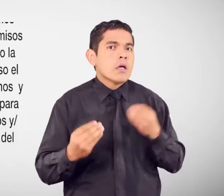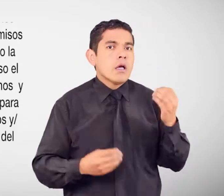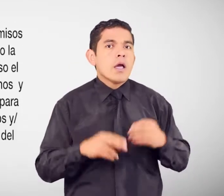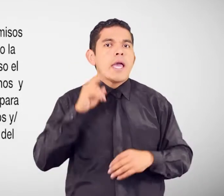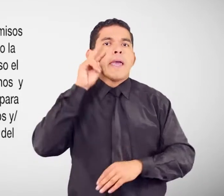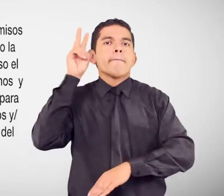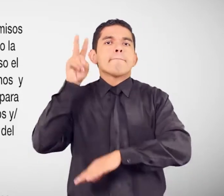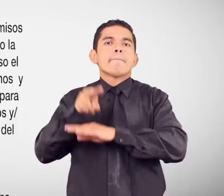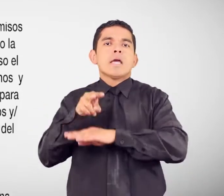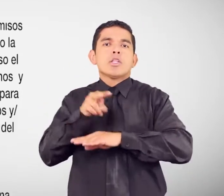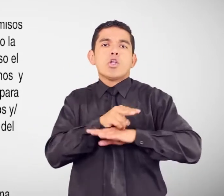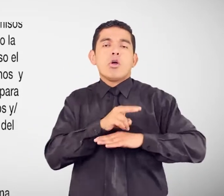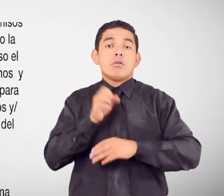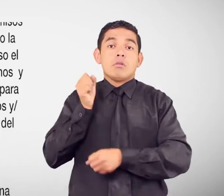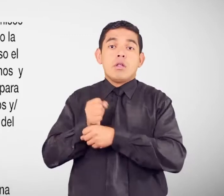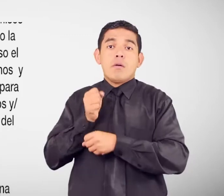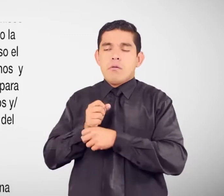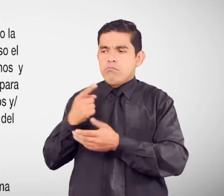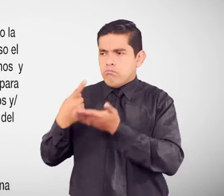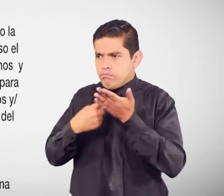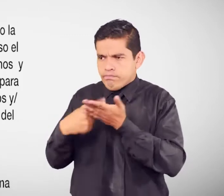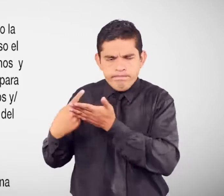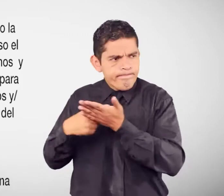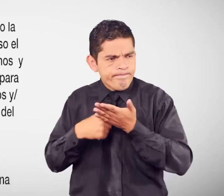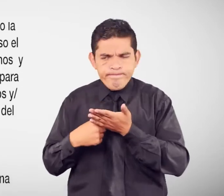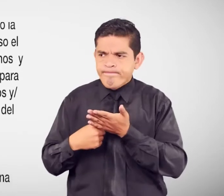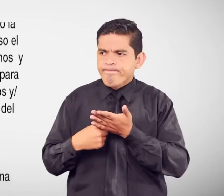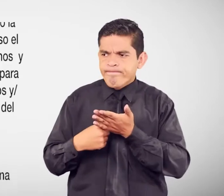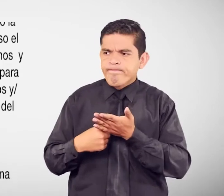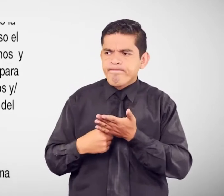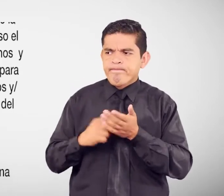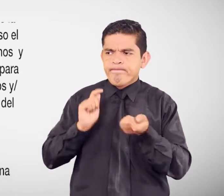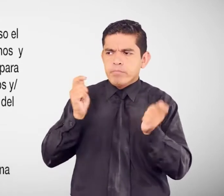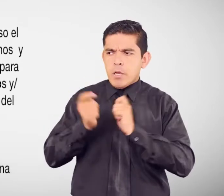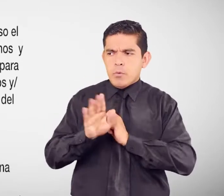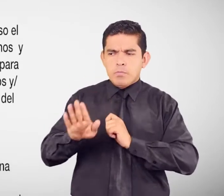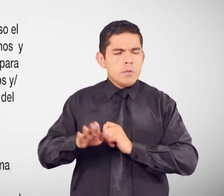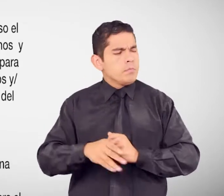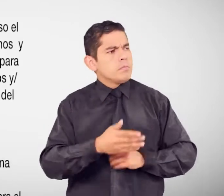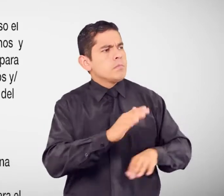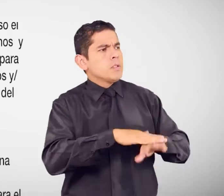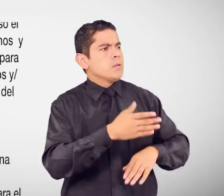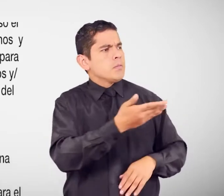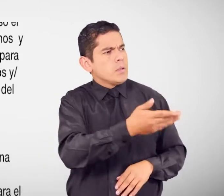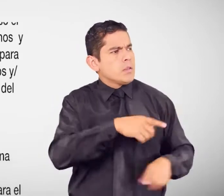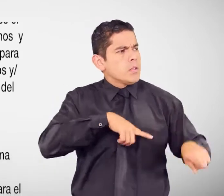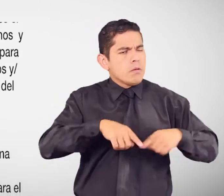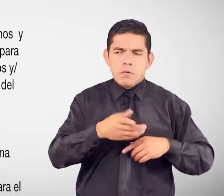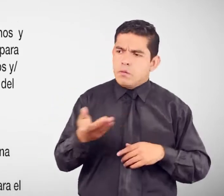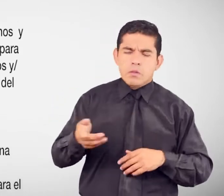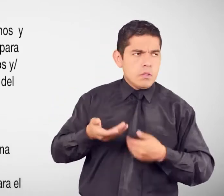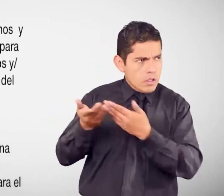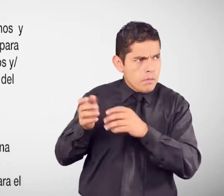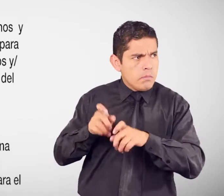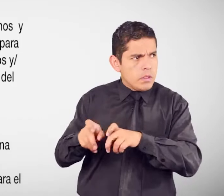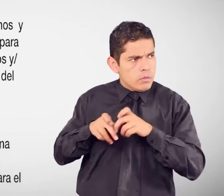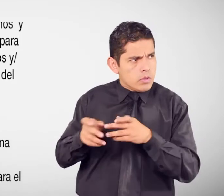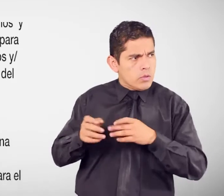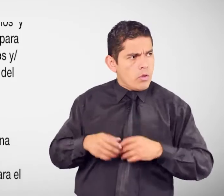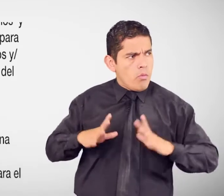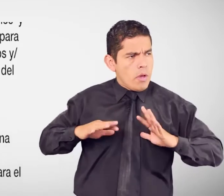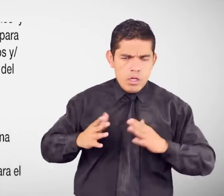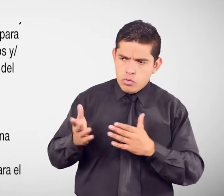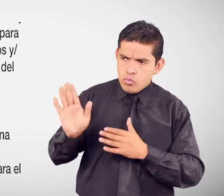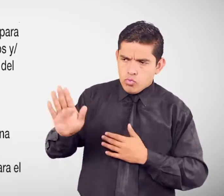Analizará los hechos Y tomará las medidas Correspondientes Para que el empleador Conceda los permisos Y o vacaciones Como